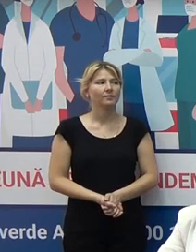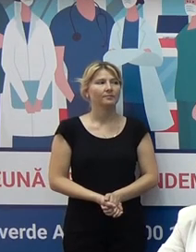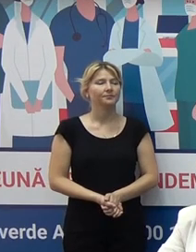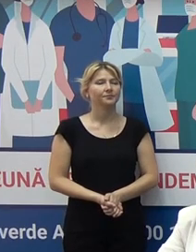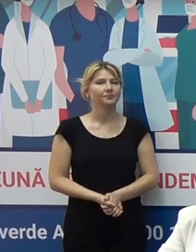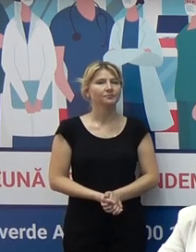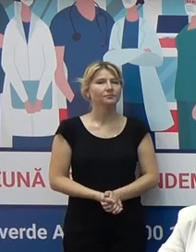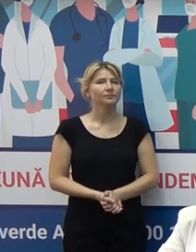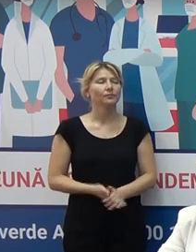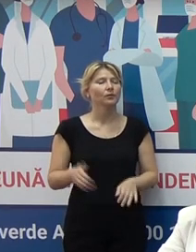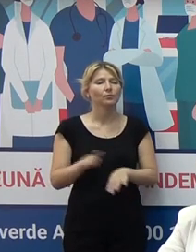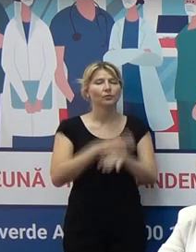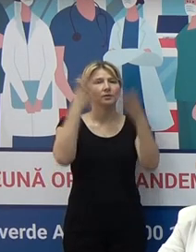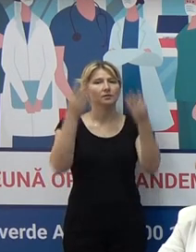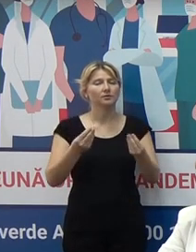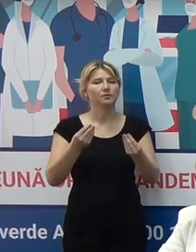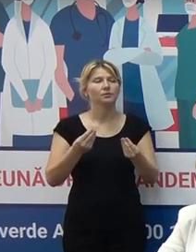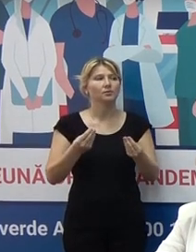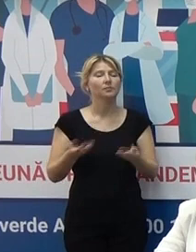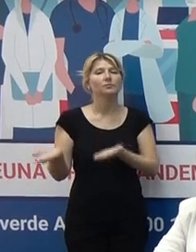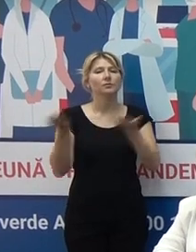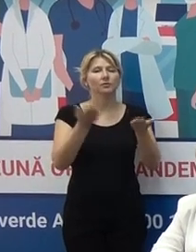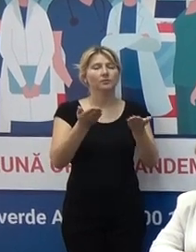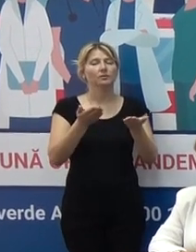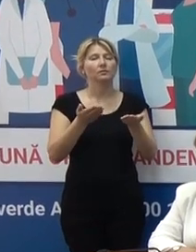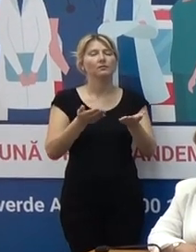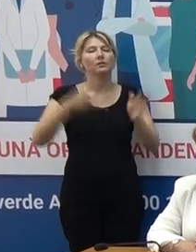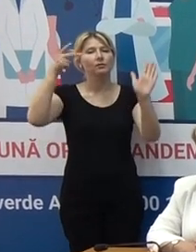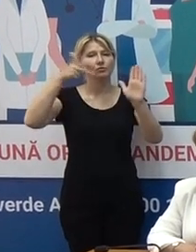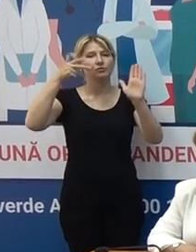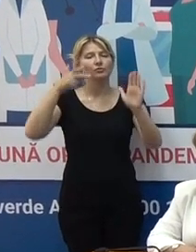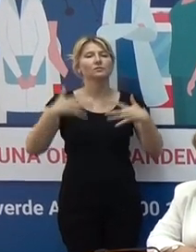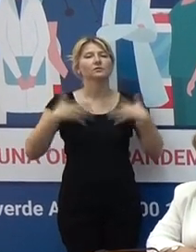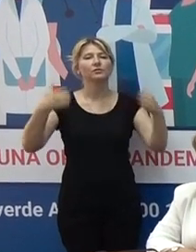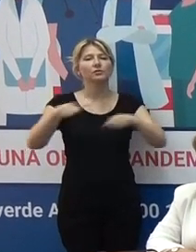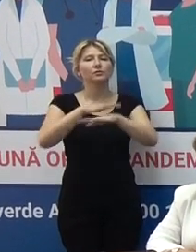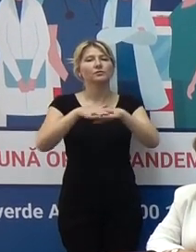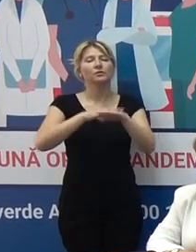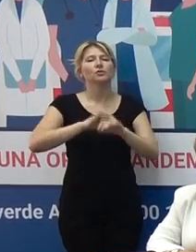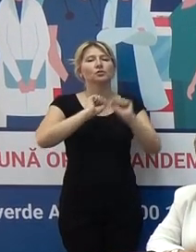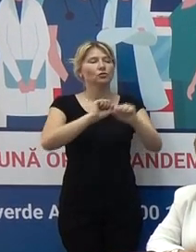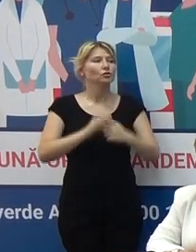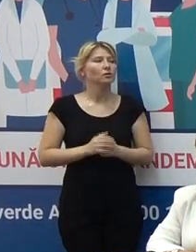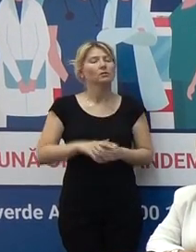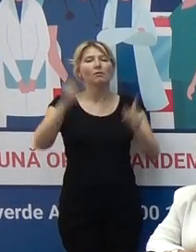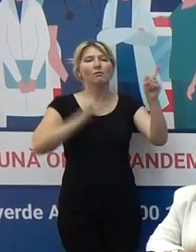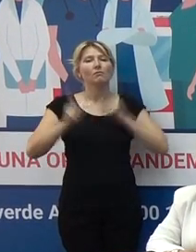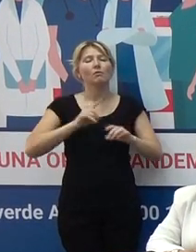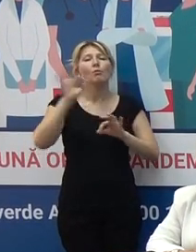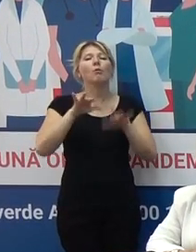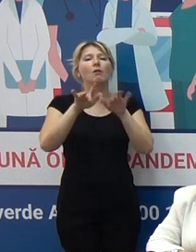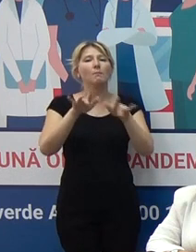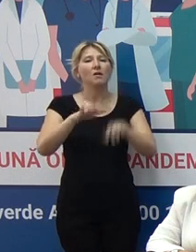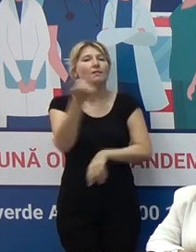Bine ziua, făcuturor! Păcălutăm în încintă Agenției Naționale pentru Sanatate Publică, desfășurăm conferința de presă pregând liderularea